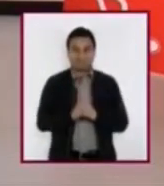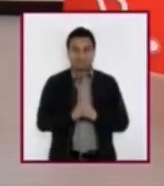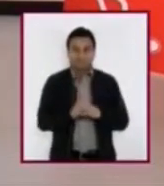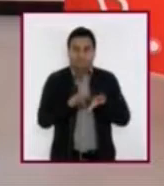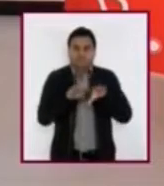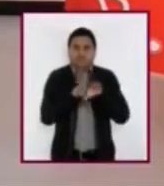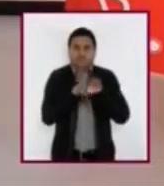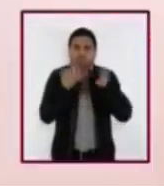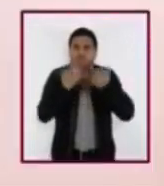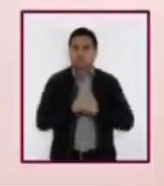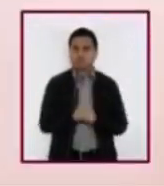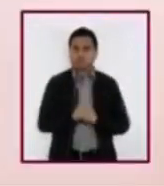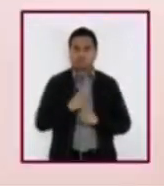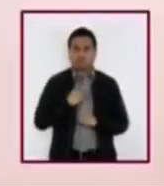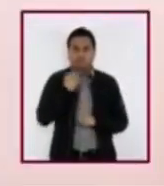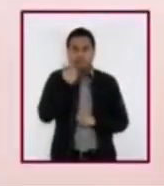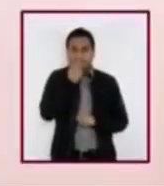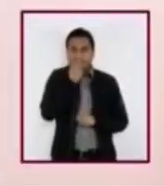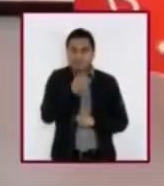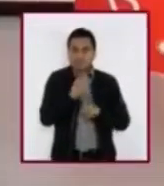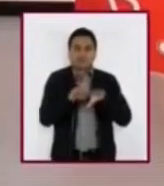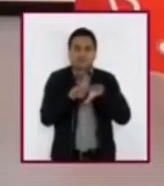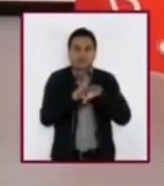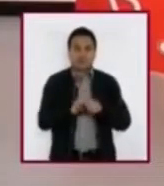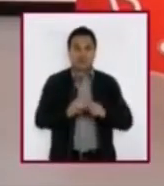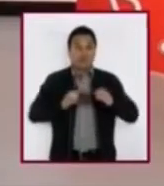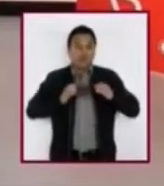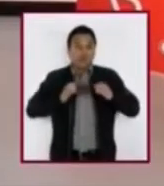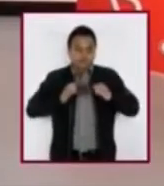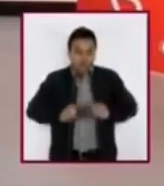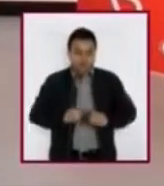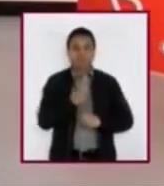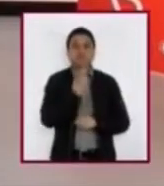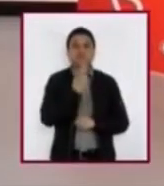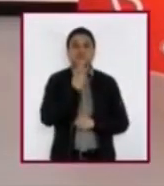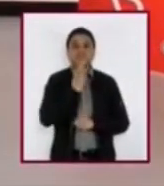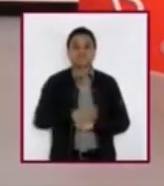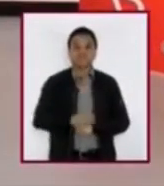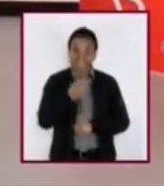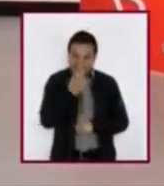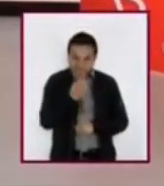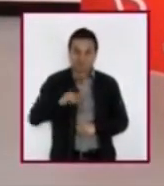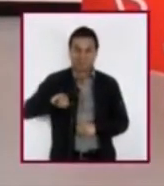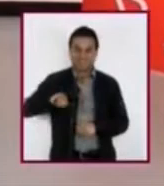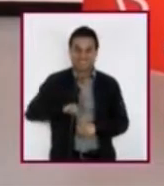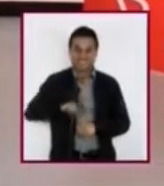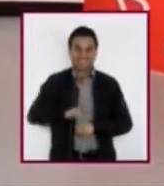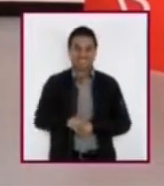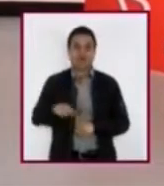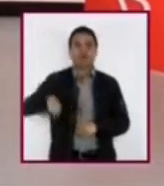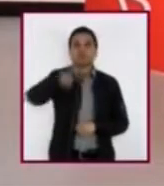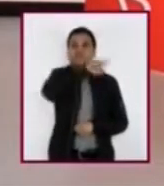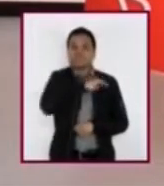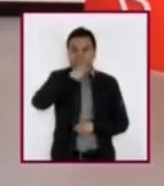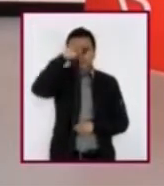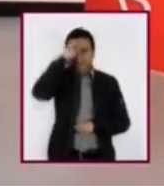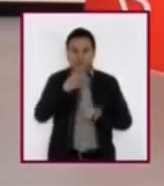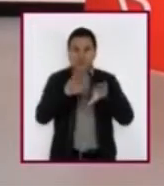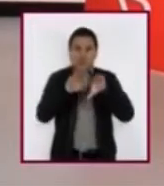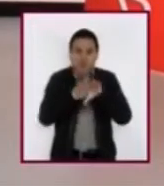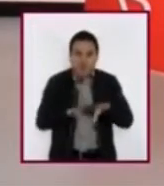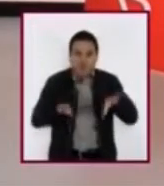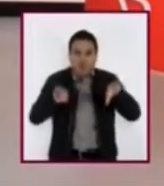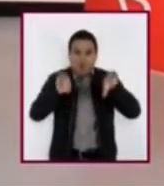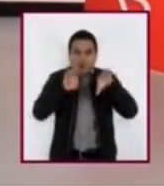hacer si yo quiero decir algo? Pues con tu propio cuerpo. Por eso es lo interesante, que necesitarán encontrar otras maneras de hacerlo.